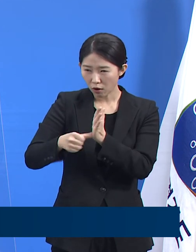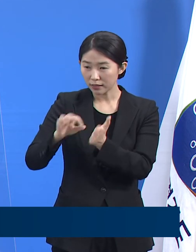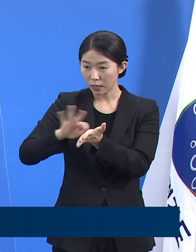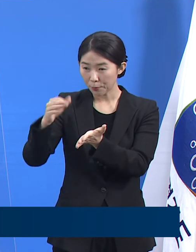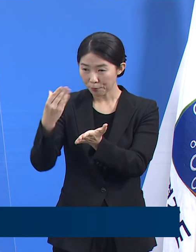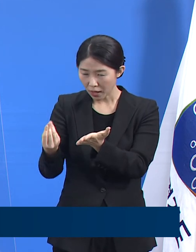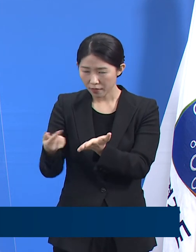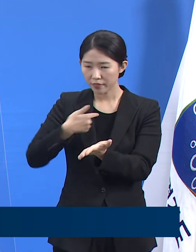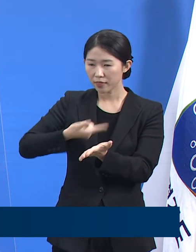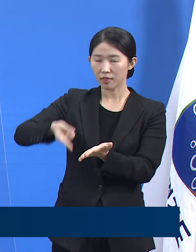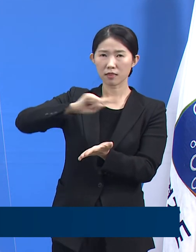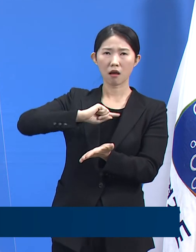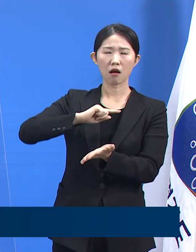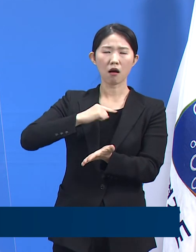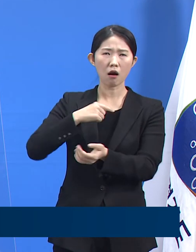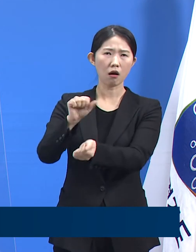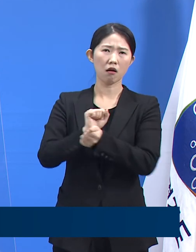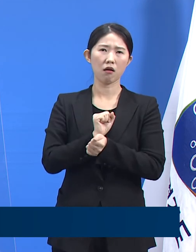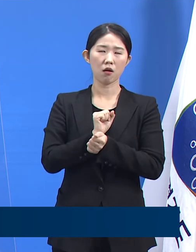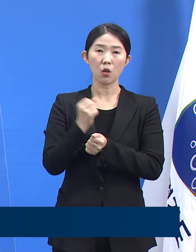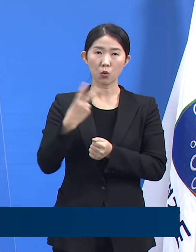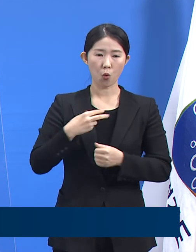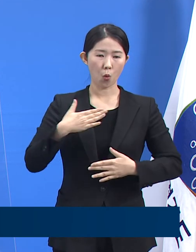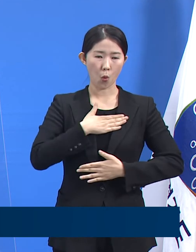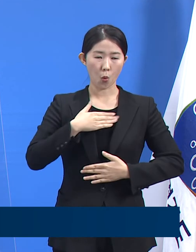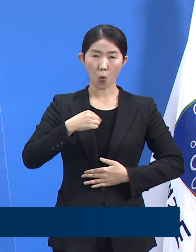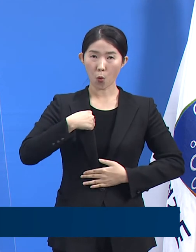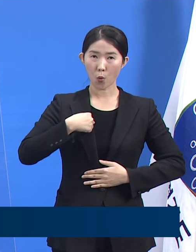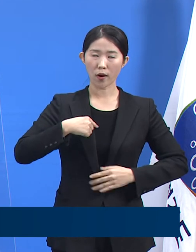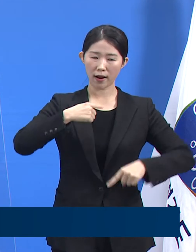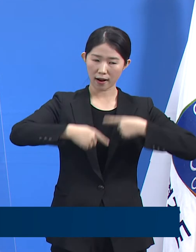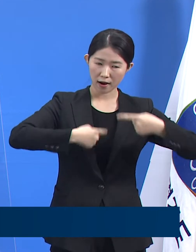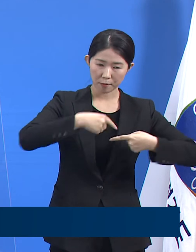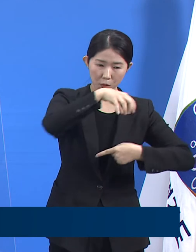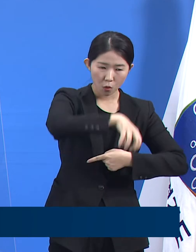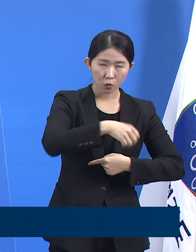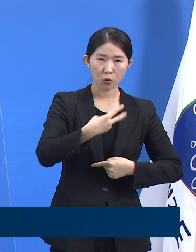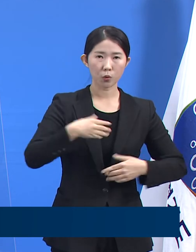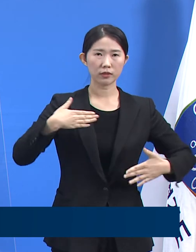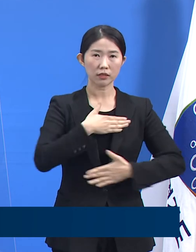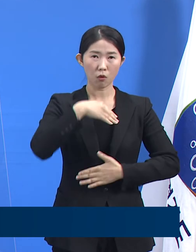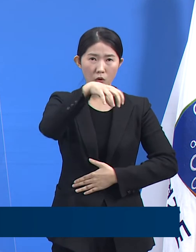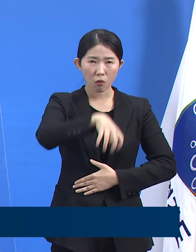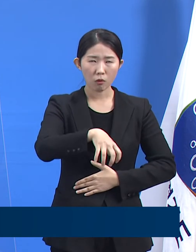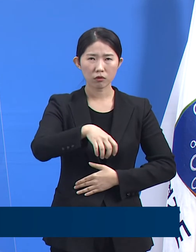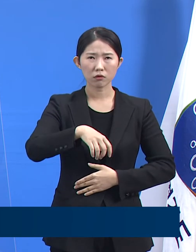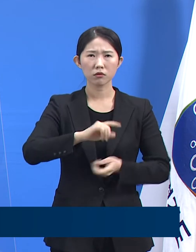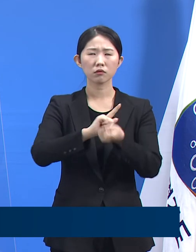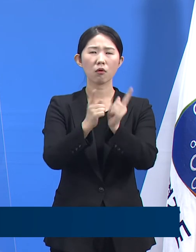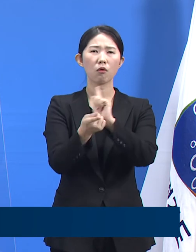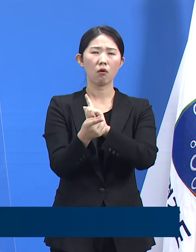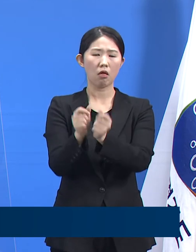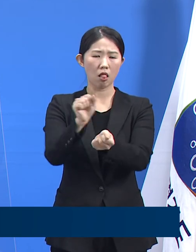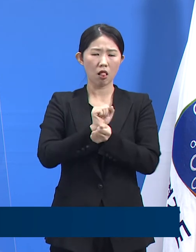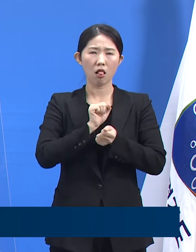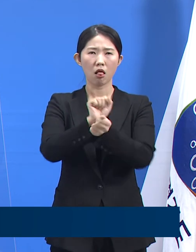있으며 샤워실이나 탈의실 같은 공간에서는 상호관 전암에 더 취약할 수밖에 없습니다.